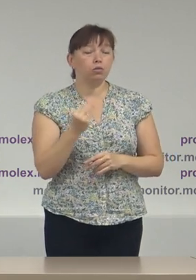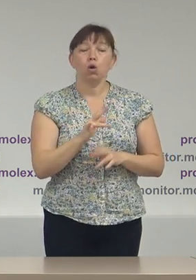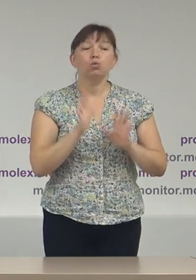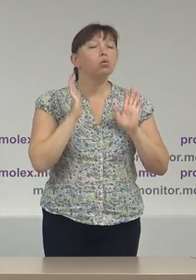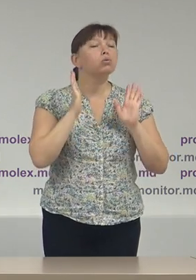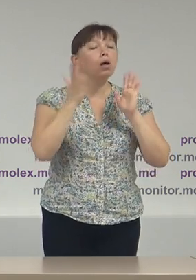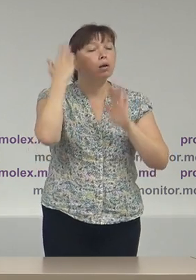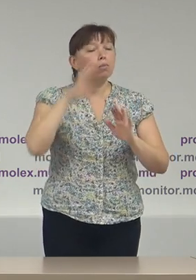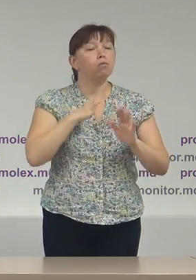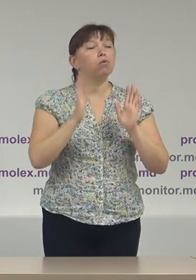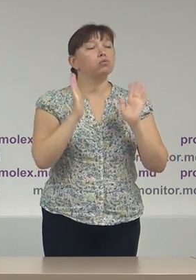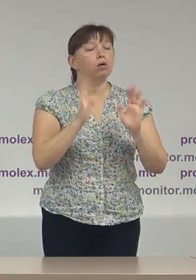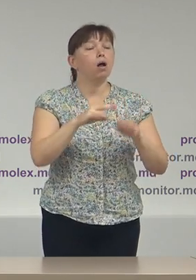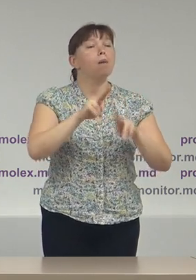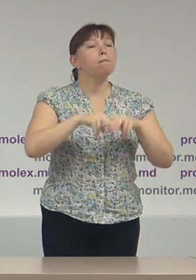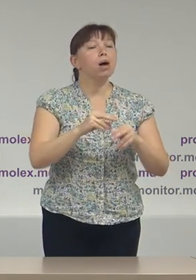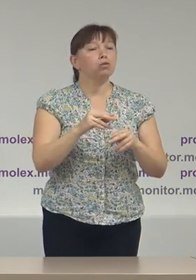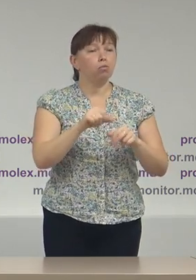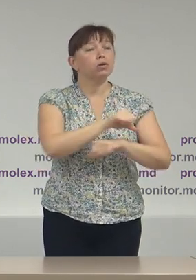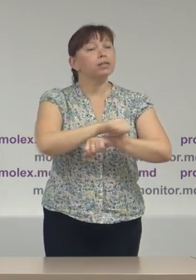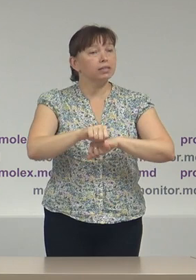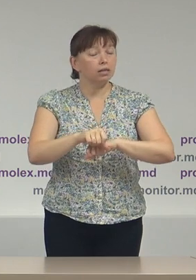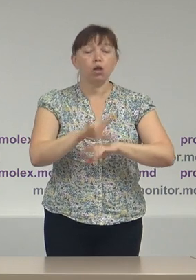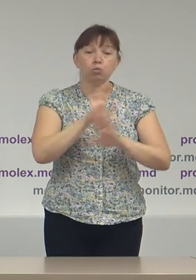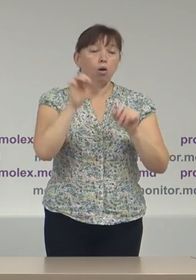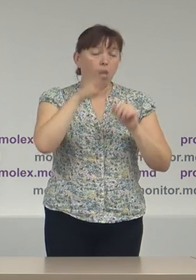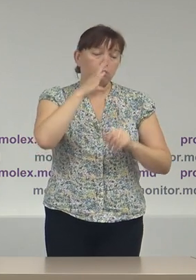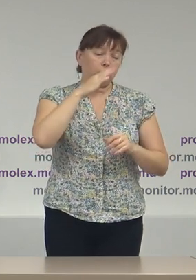pașaportului, așa cum era prevăzut în